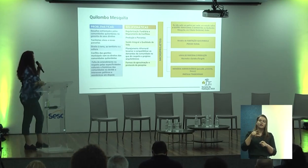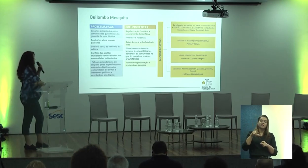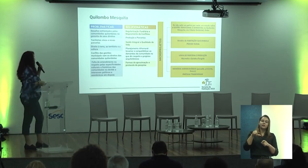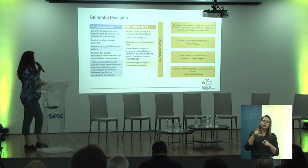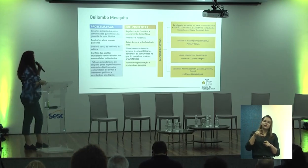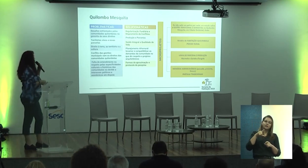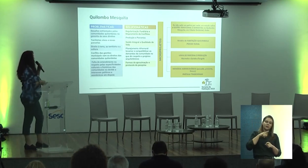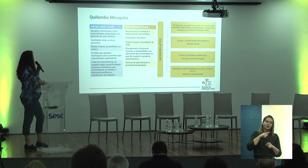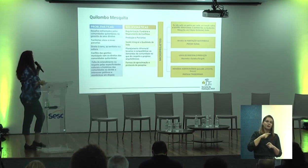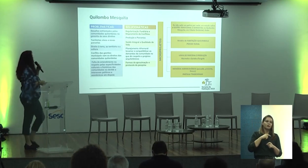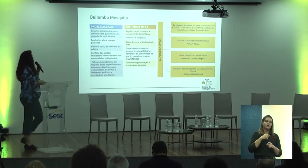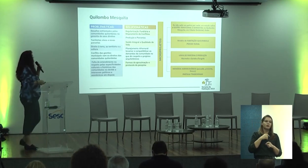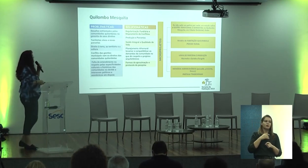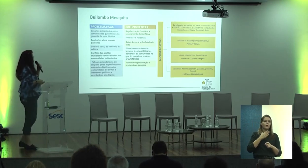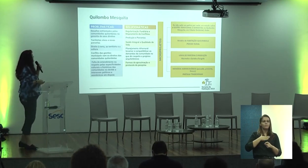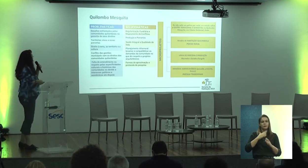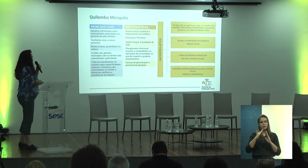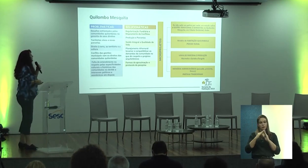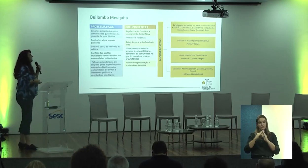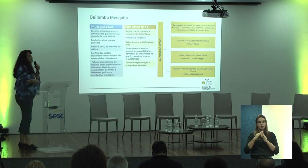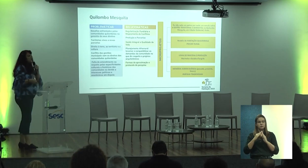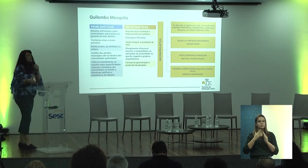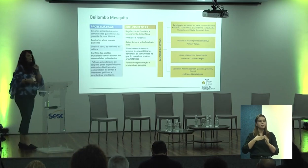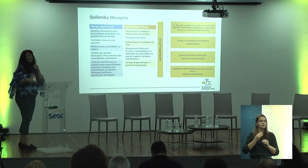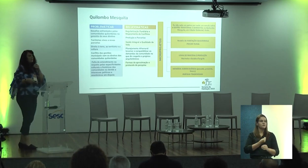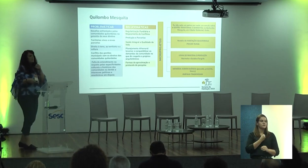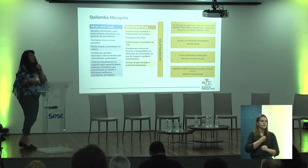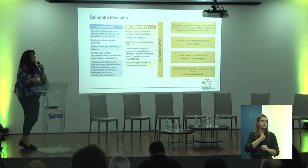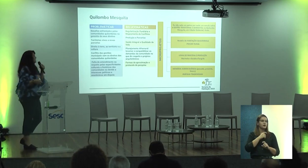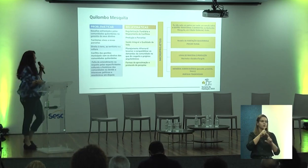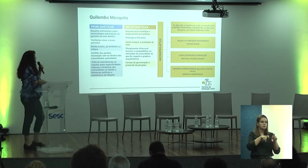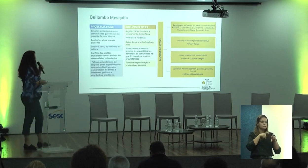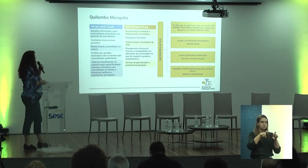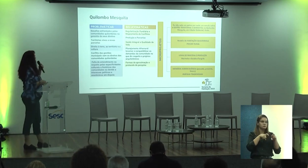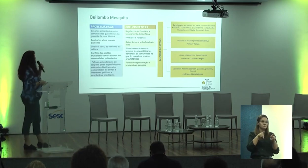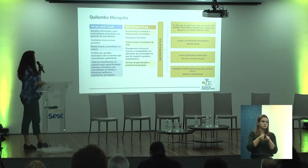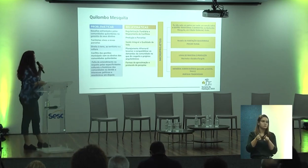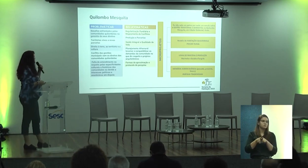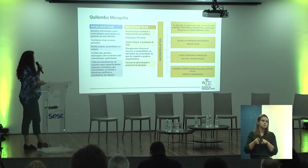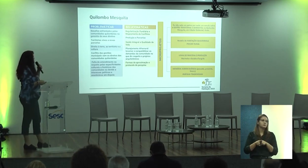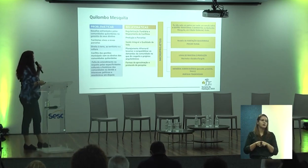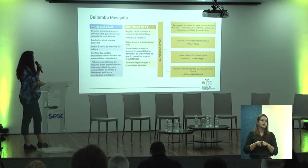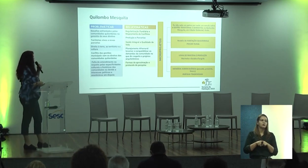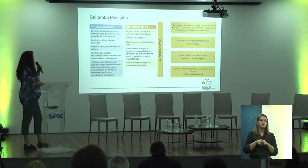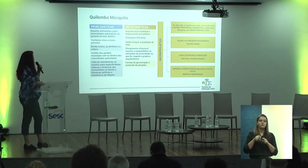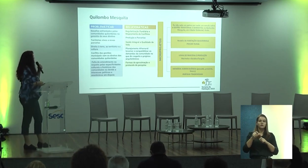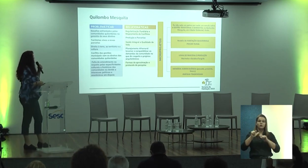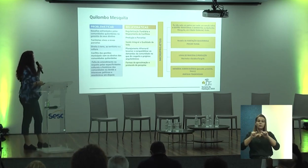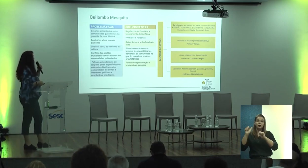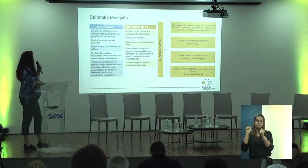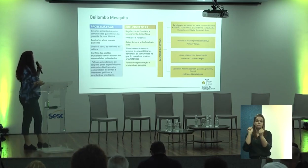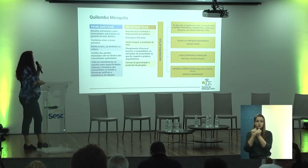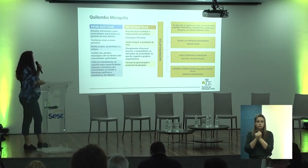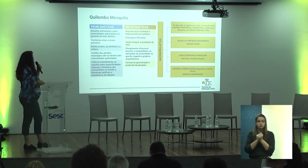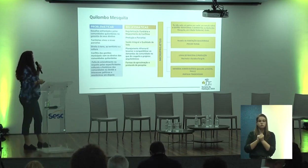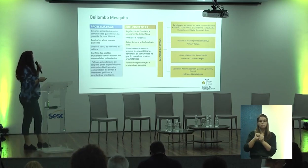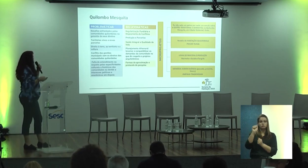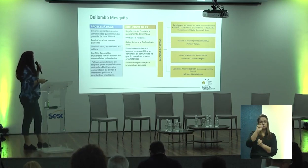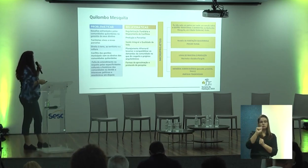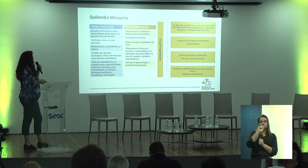Minha Casa Minha Vida Rural. Então, gente vai ver como é que a gente vai trabalhar isso junto à Associação dos Quilombolas.